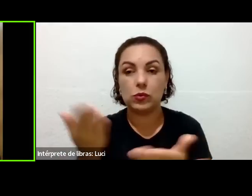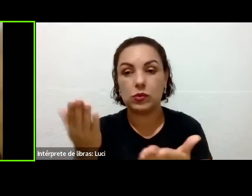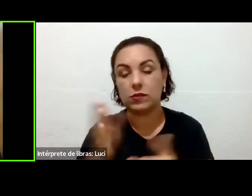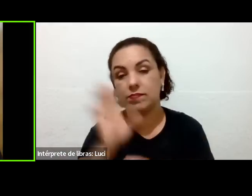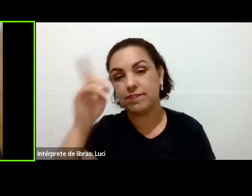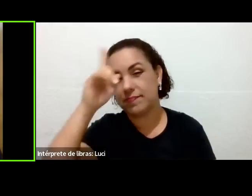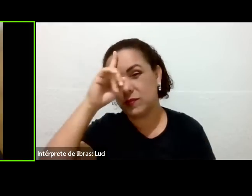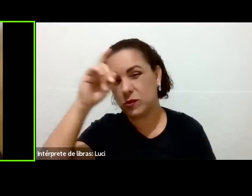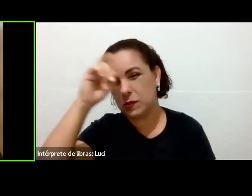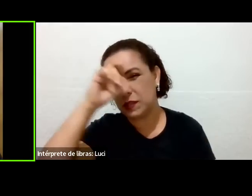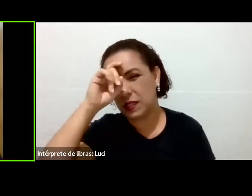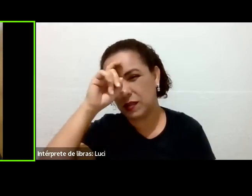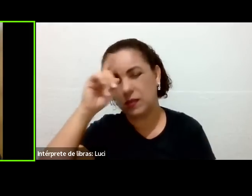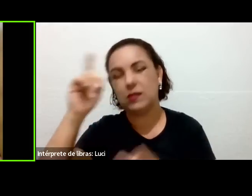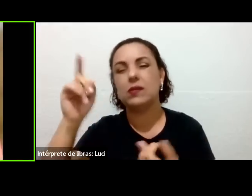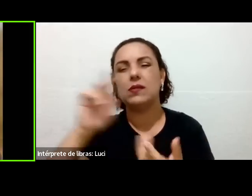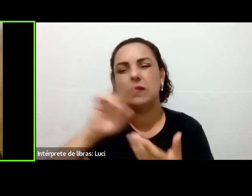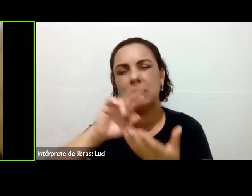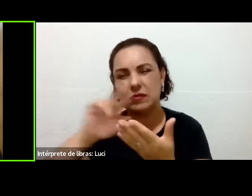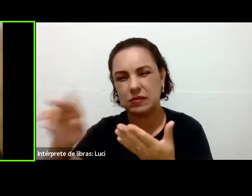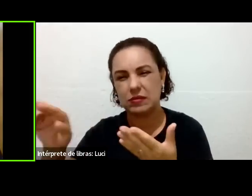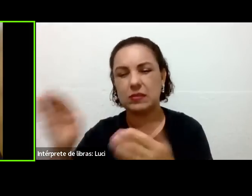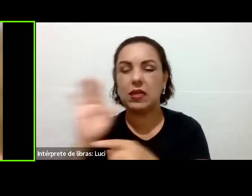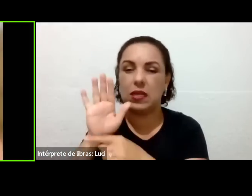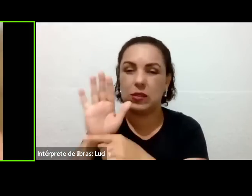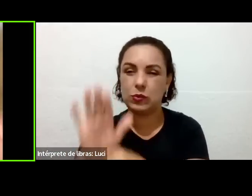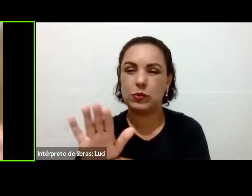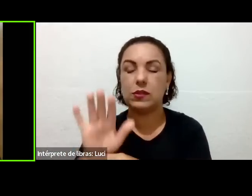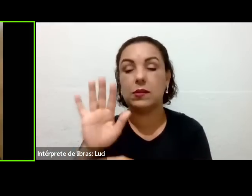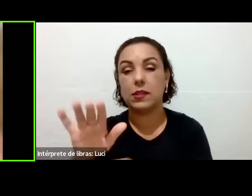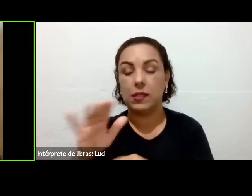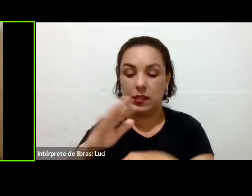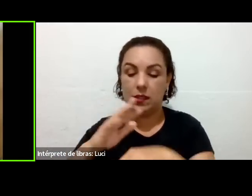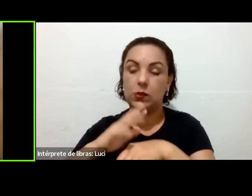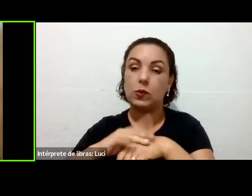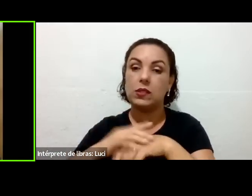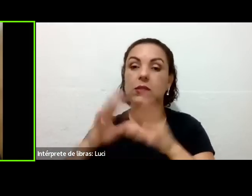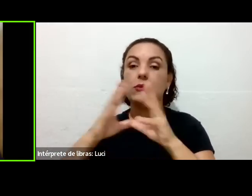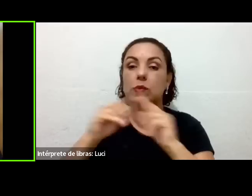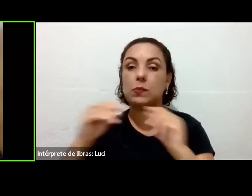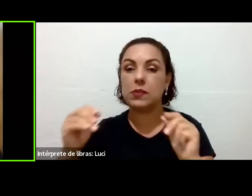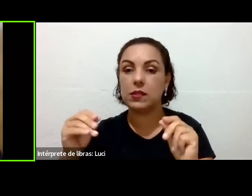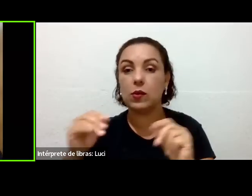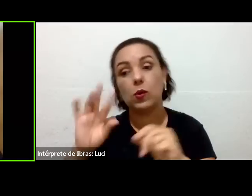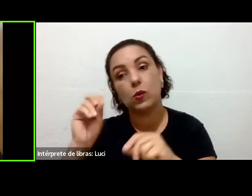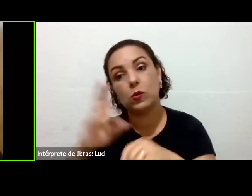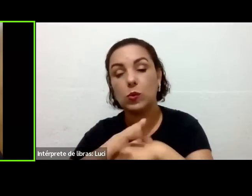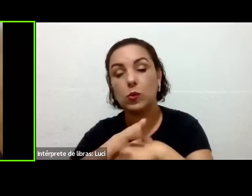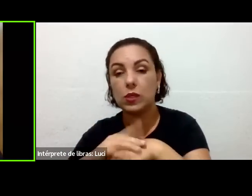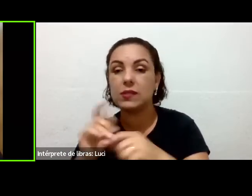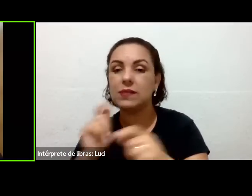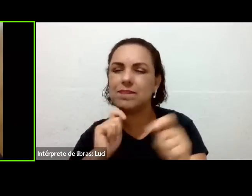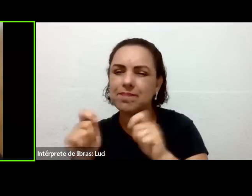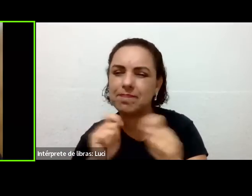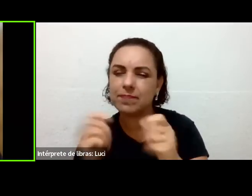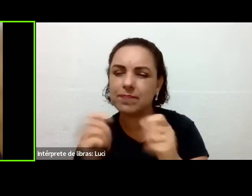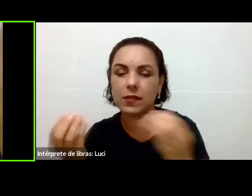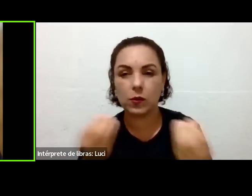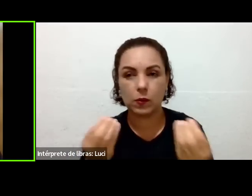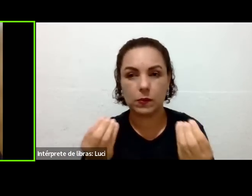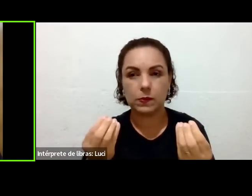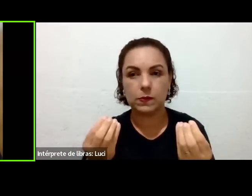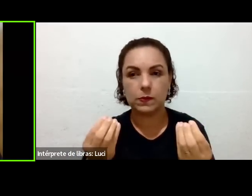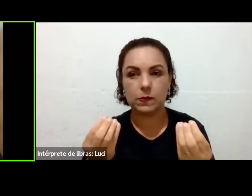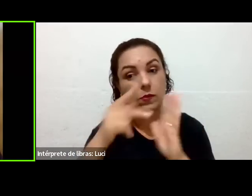o que eu gosto desse projeto, o eu me empenho em fazer, é dar conhecimento pras pessoas tomarem uma boa decisão. Então, chegou o